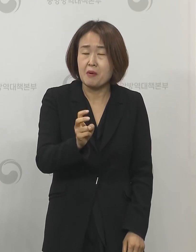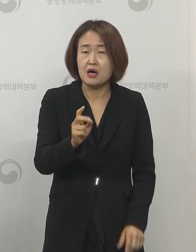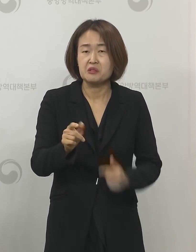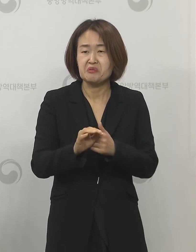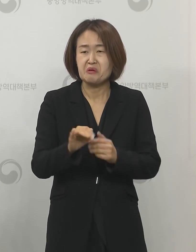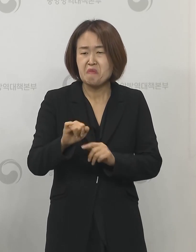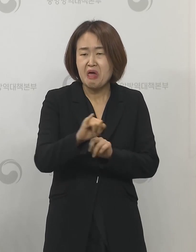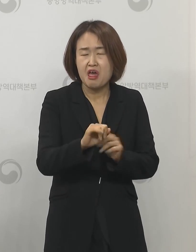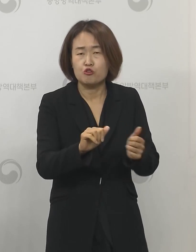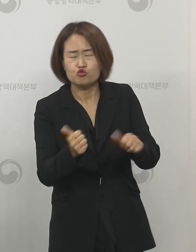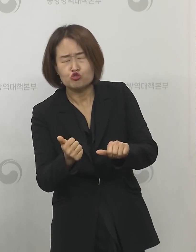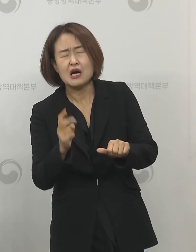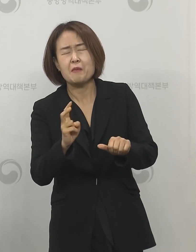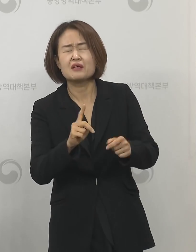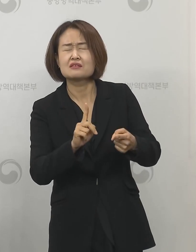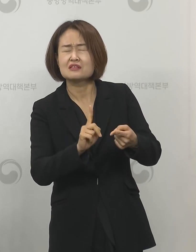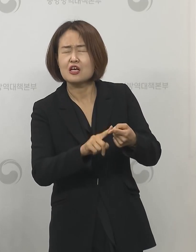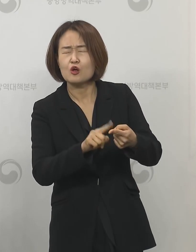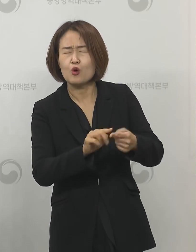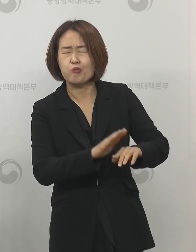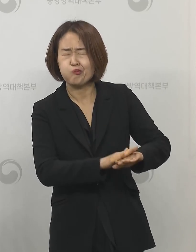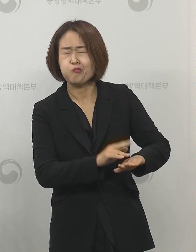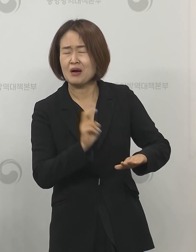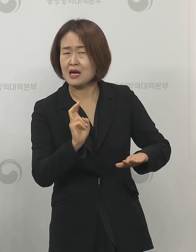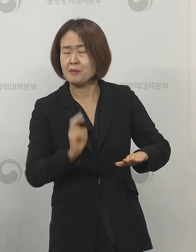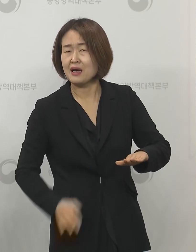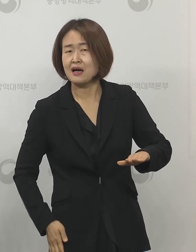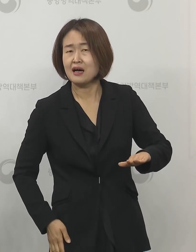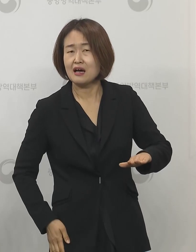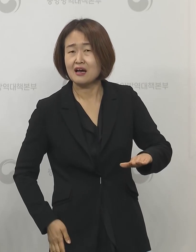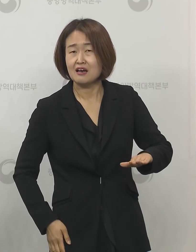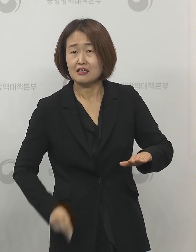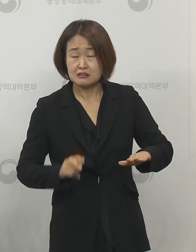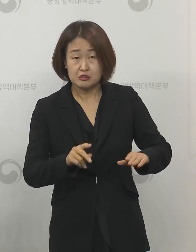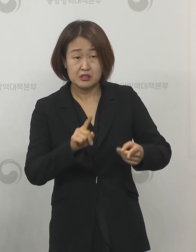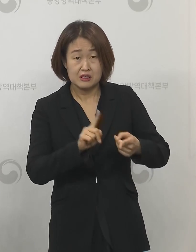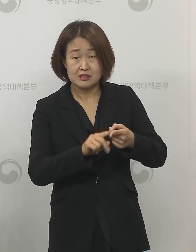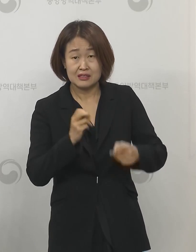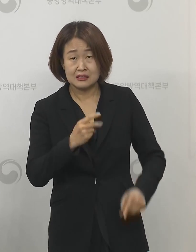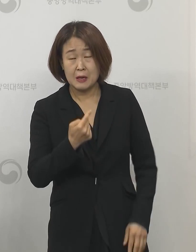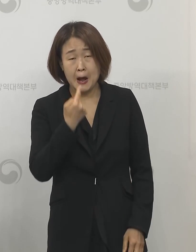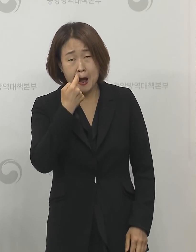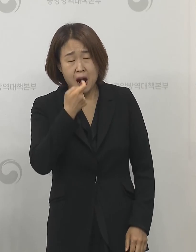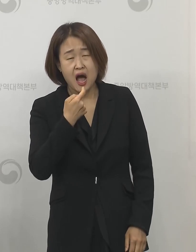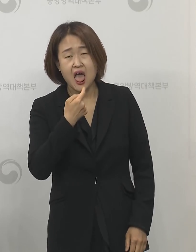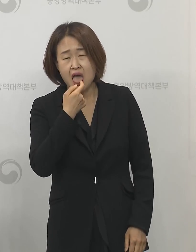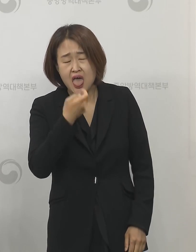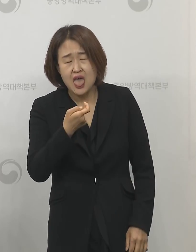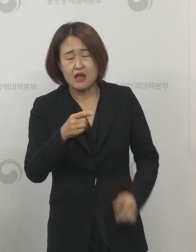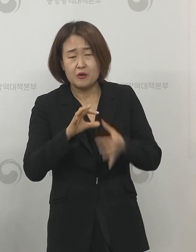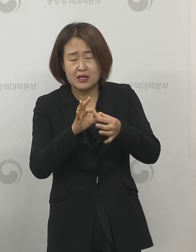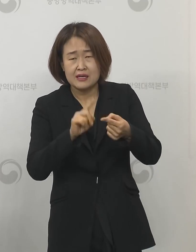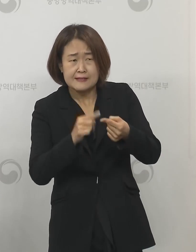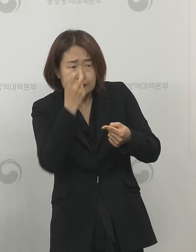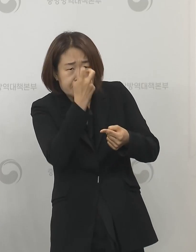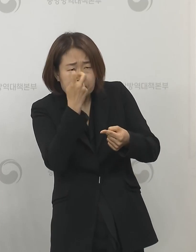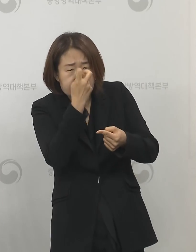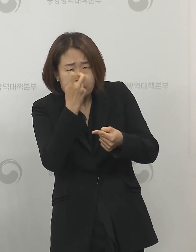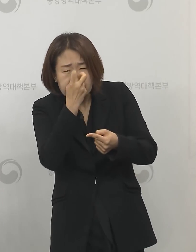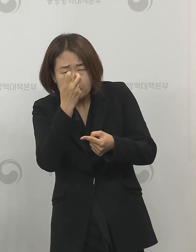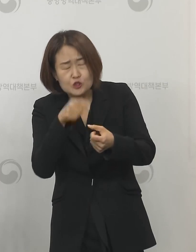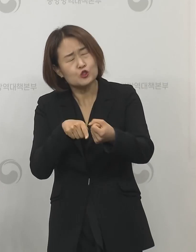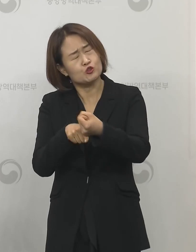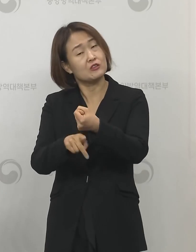죽은 바이러스들이 남아있는 것들이 PCR 검사를 통해서 확인됐거나 하는 그런 이유지 않을까라고